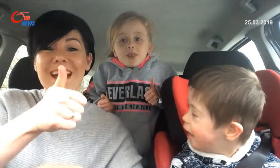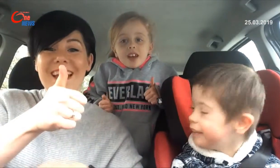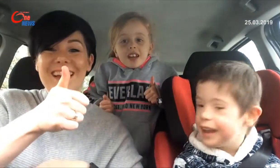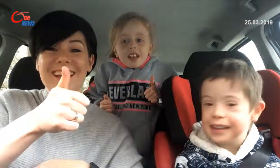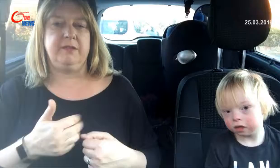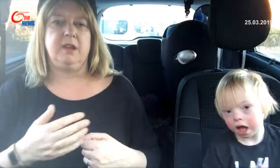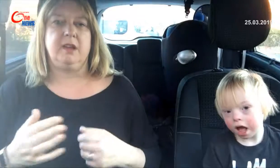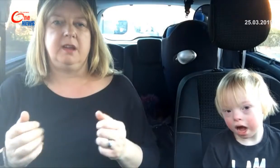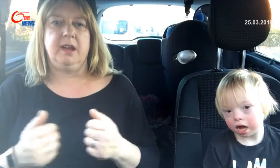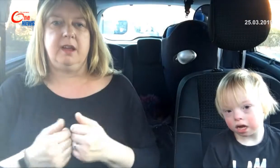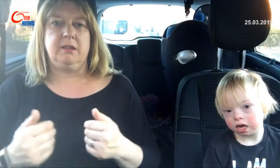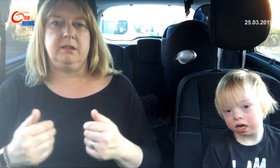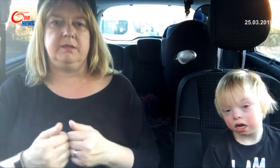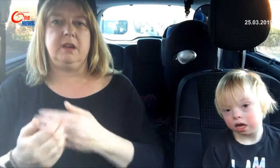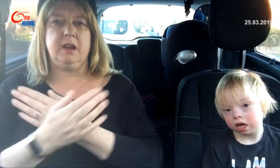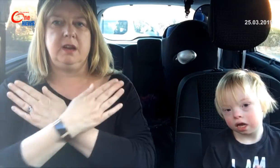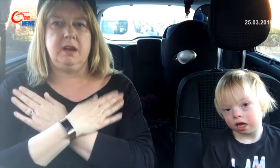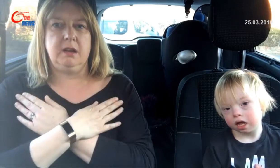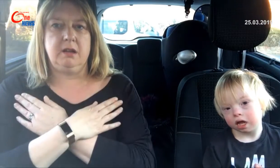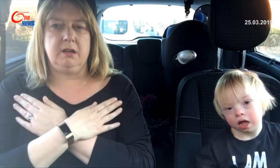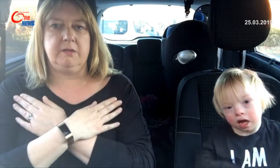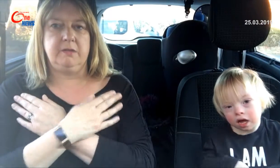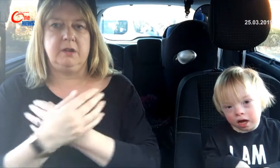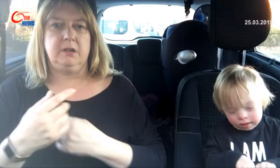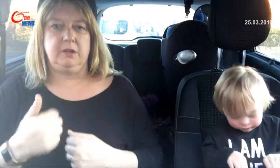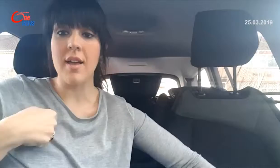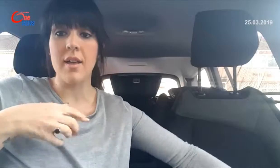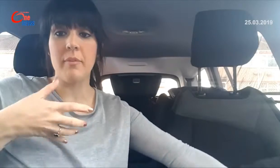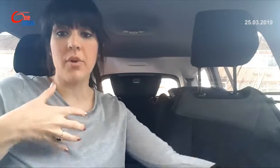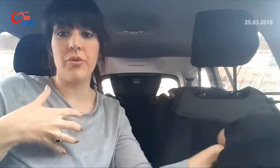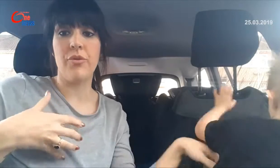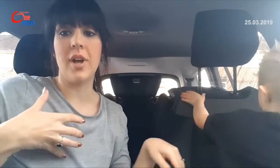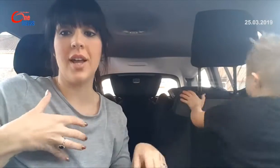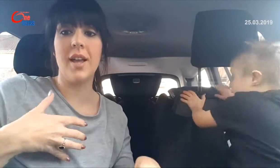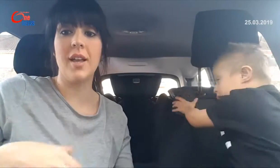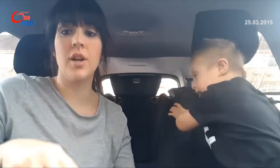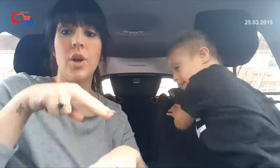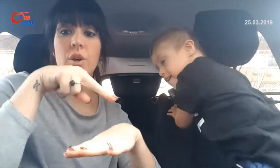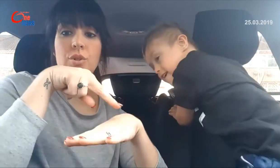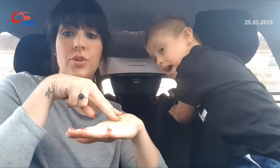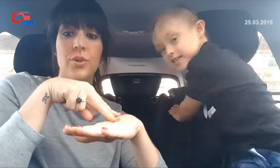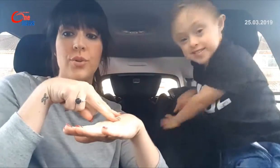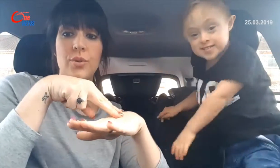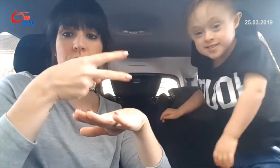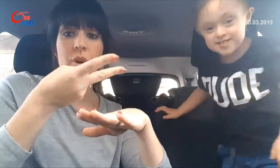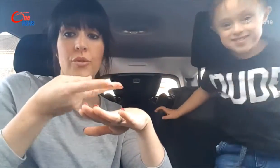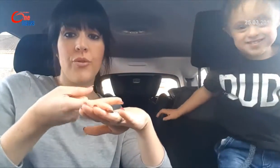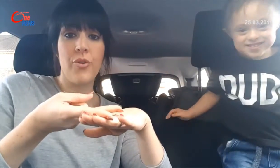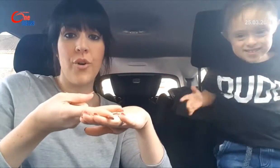hari Sindrom Down sedunia Yang kebersiakannya disambut setiap 21 Mac Sehingga kini video 50 Moms, 50